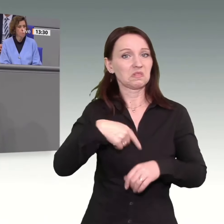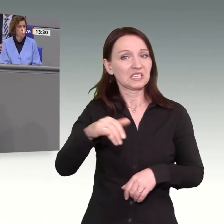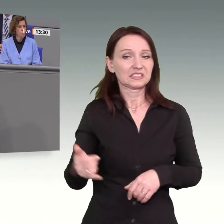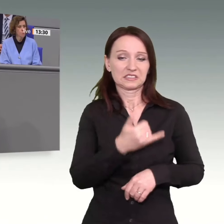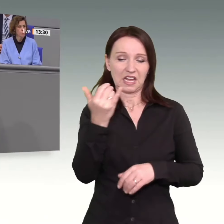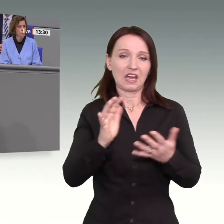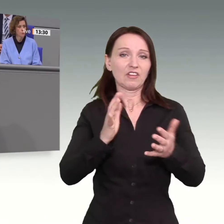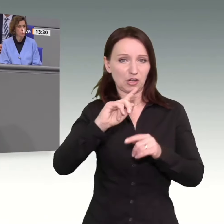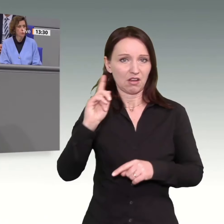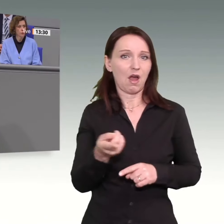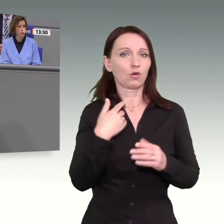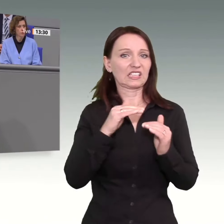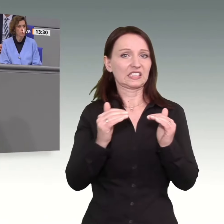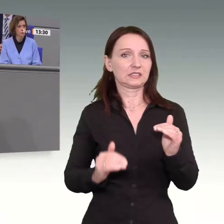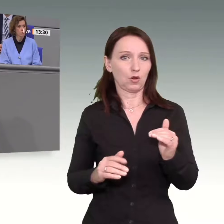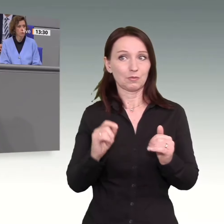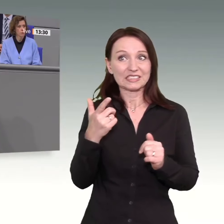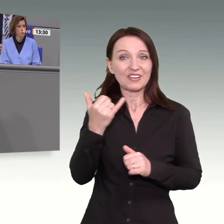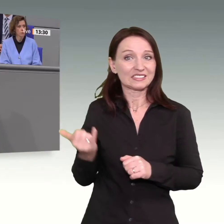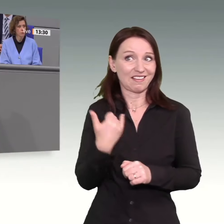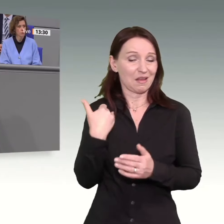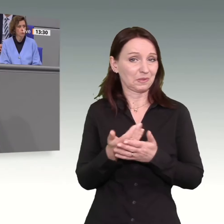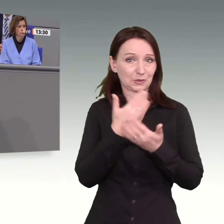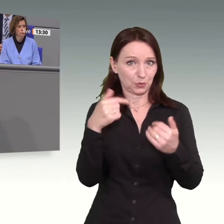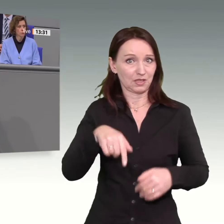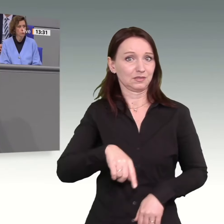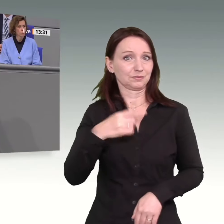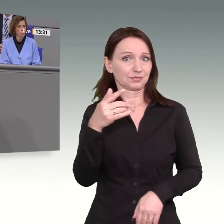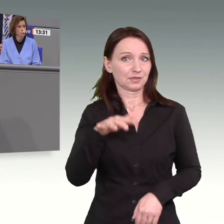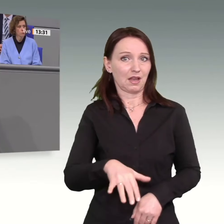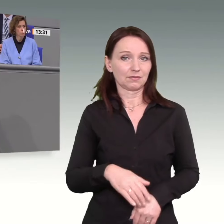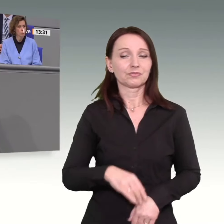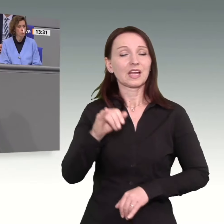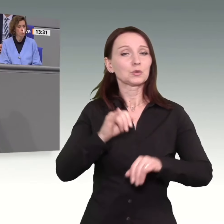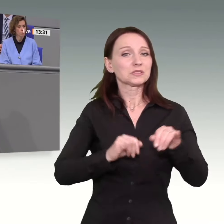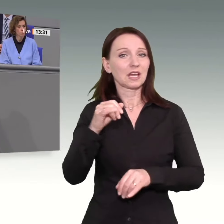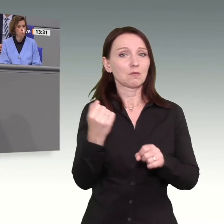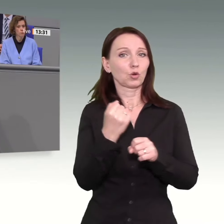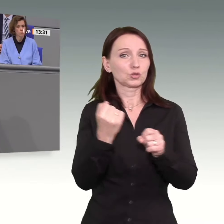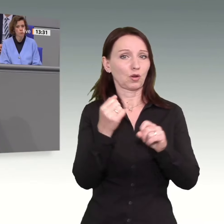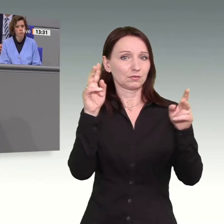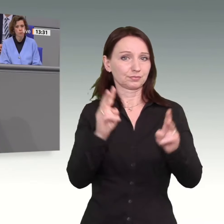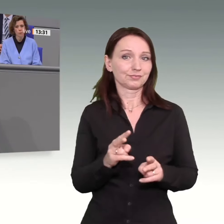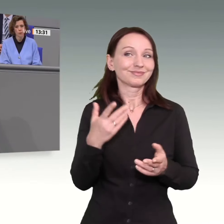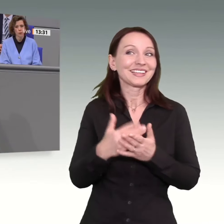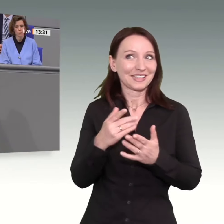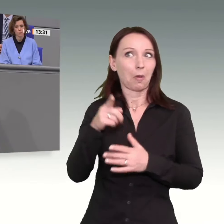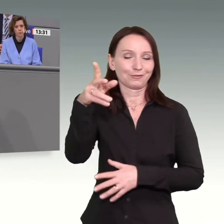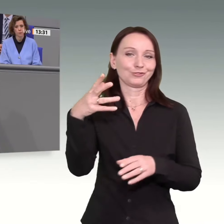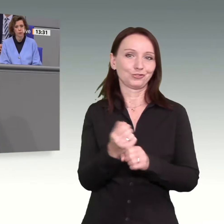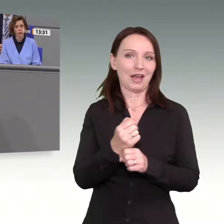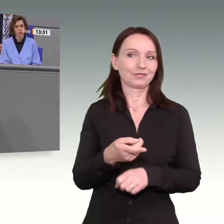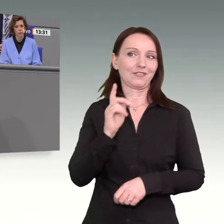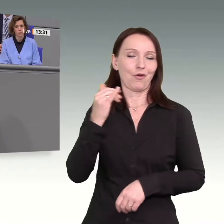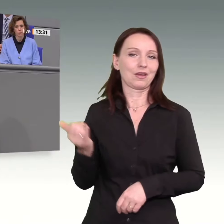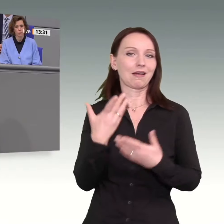nicht. Die Produktionsrückgänge in der Industrie erklären übrigens auch, warum sie ihre Klimaziele im letzten Jahr eingehalten haben. Was die